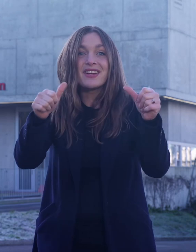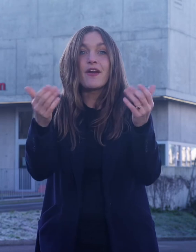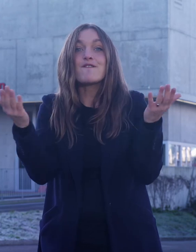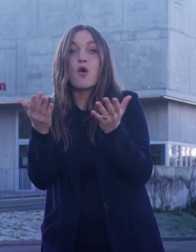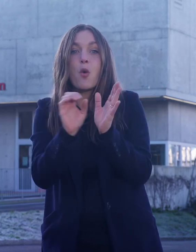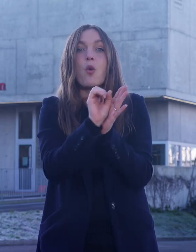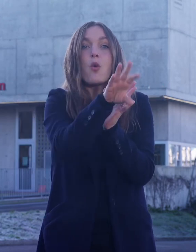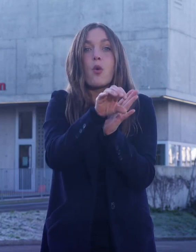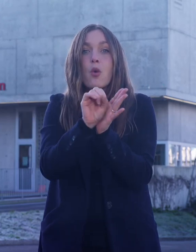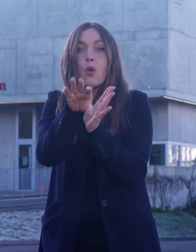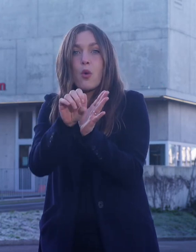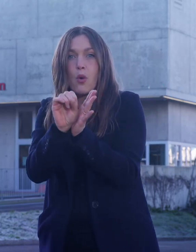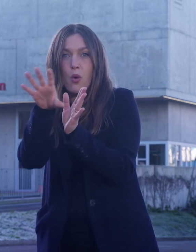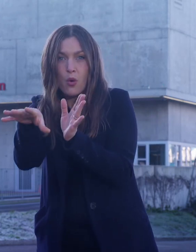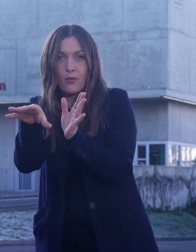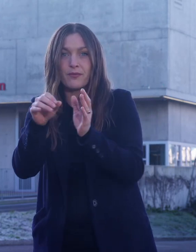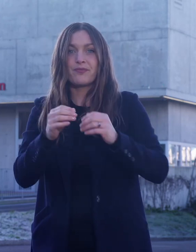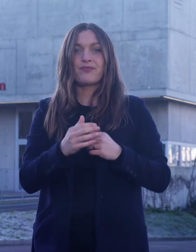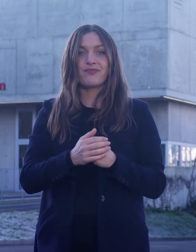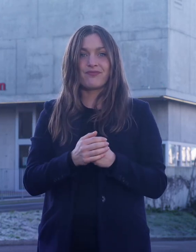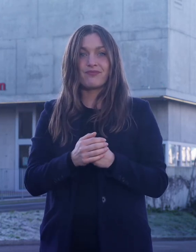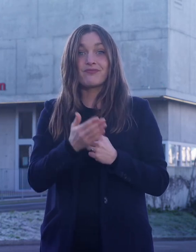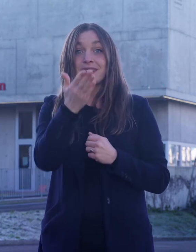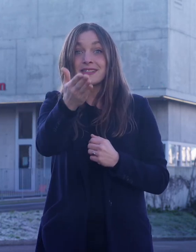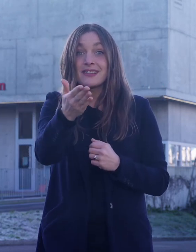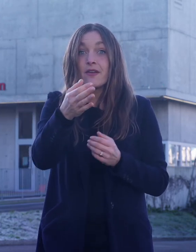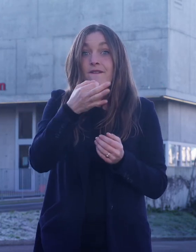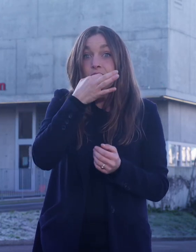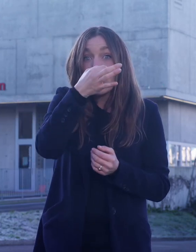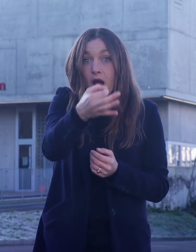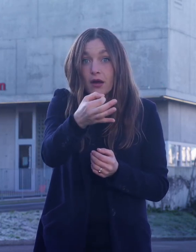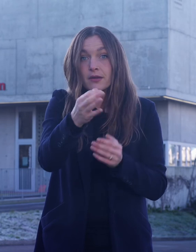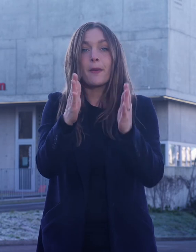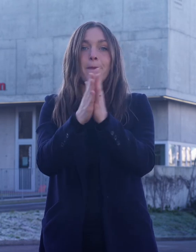Unsere Kontaktadresse und Öffnungszeiten sehen Sie als nächstes auf der Texttafel.